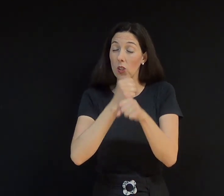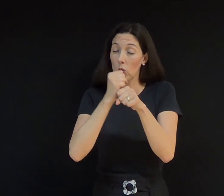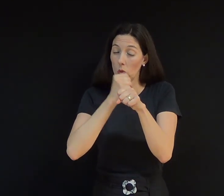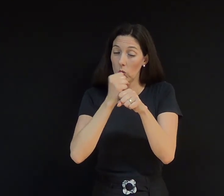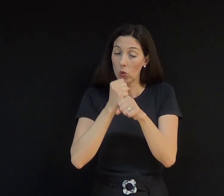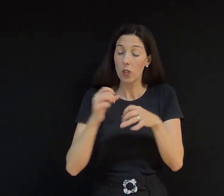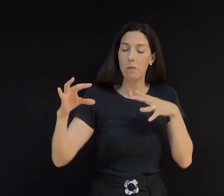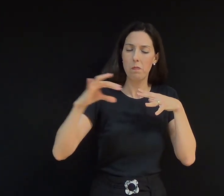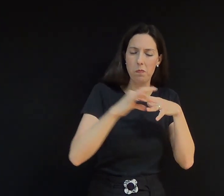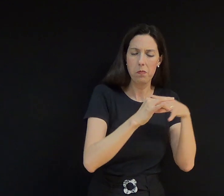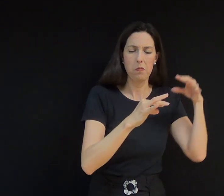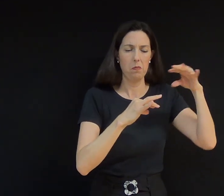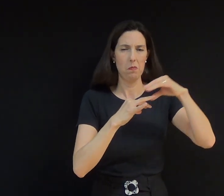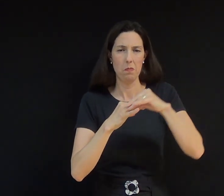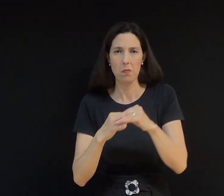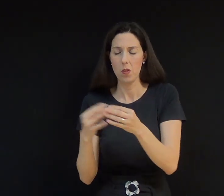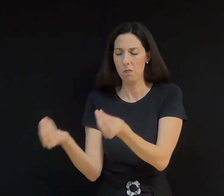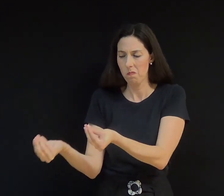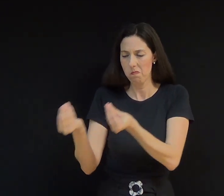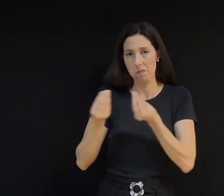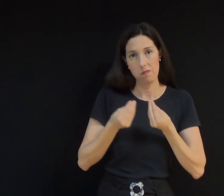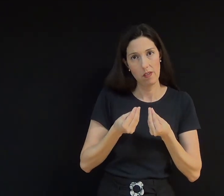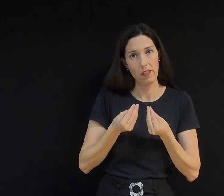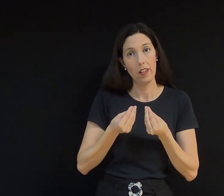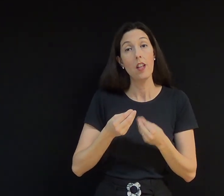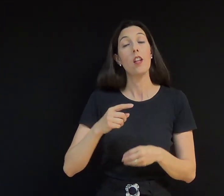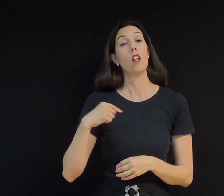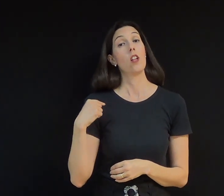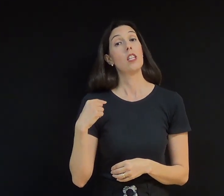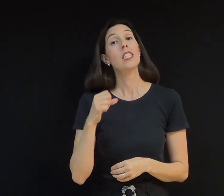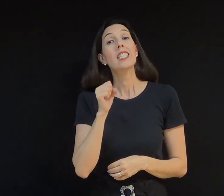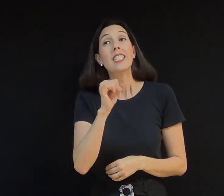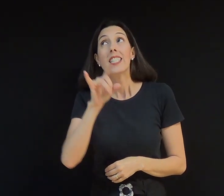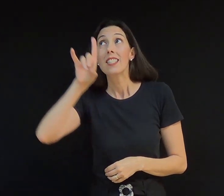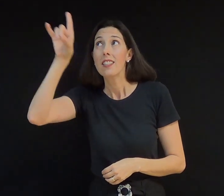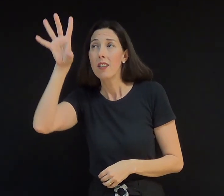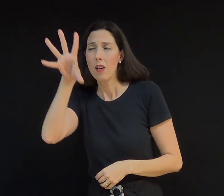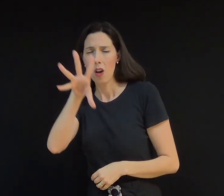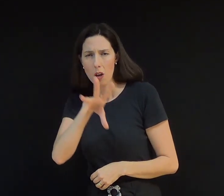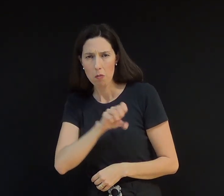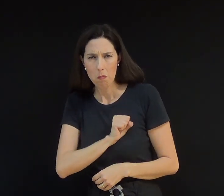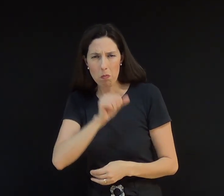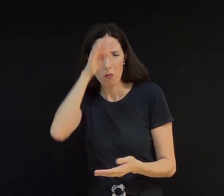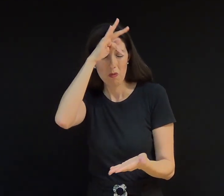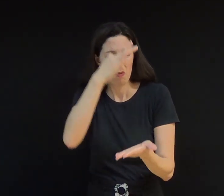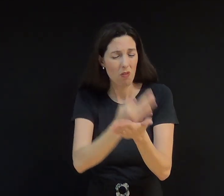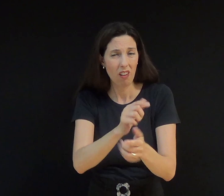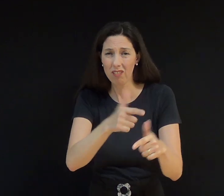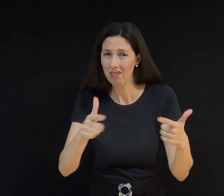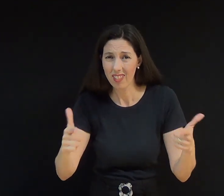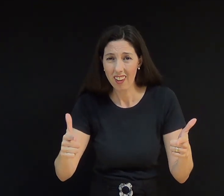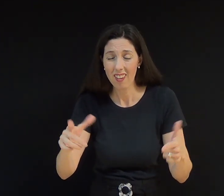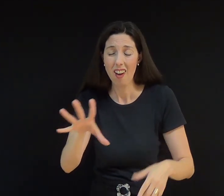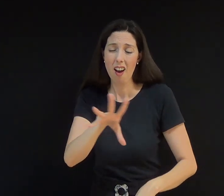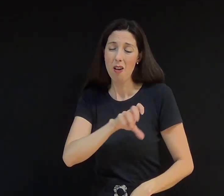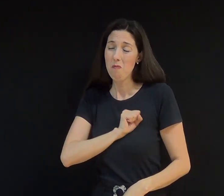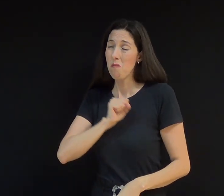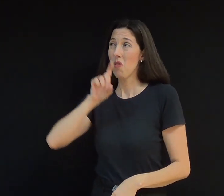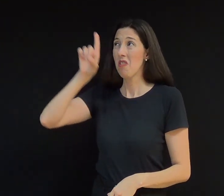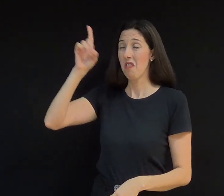Se Deus é amor, logo, sem fé, é impossível agradar o amor. Quem pouco ama, pouco insiste.